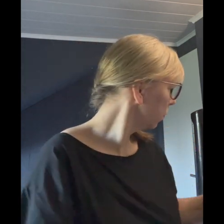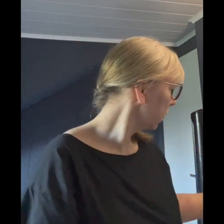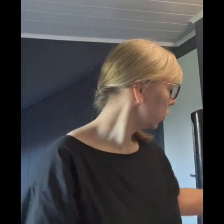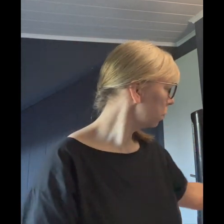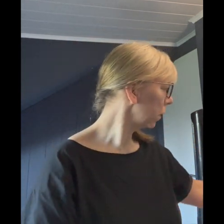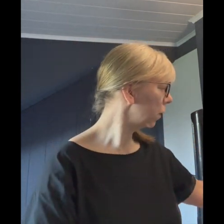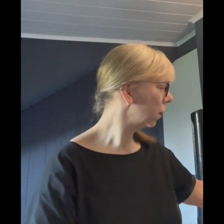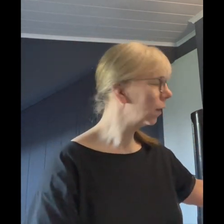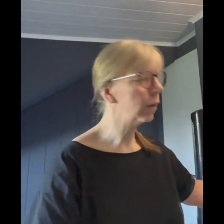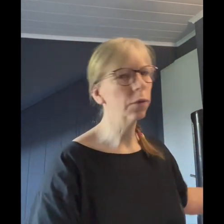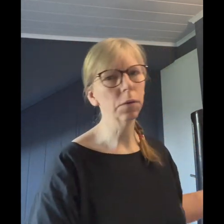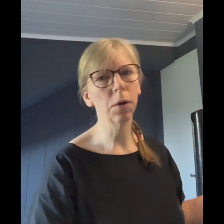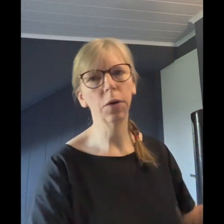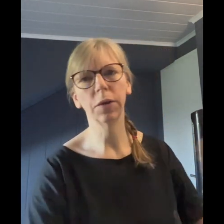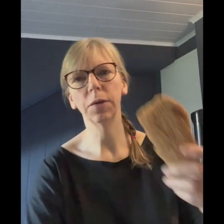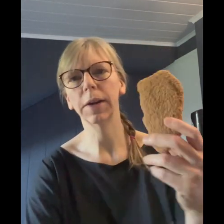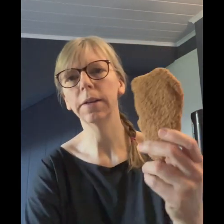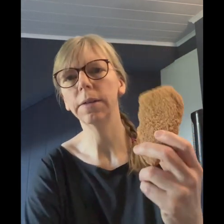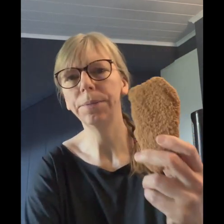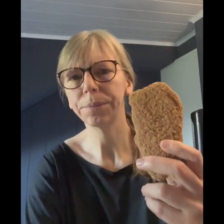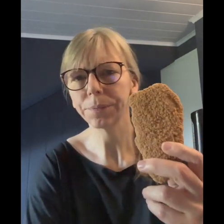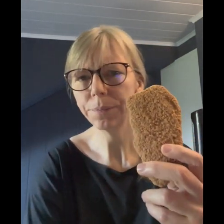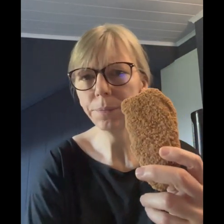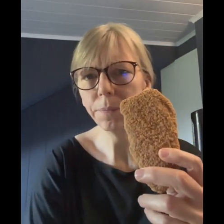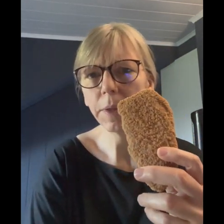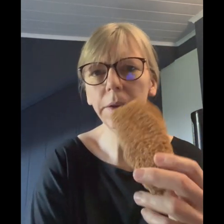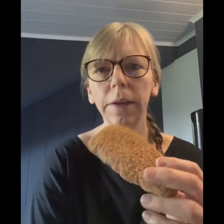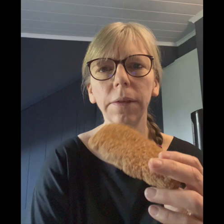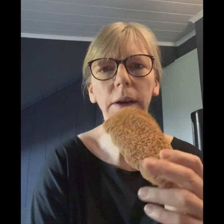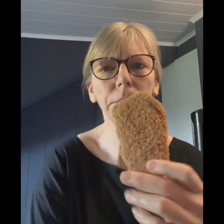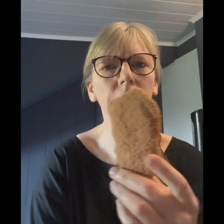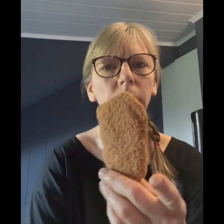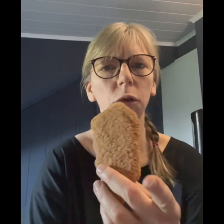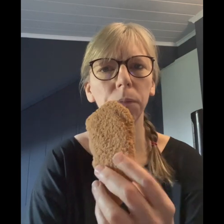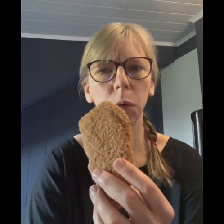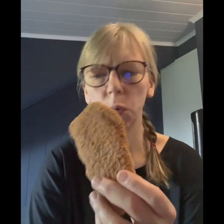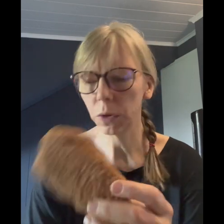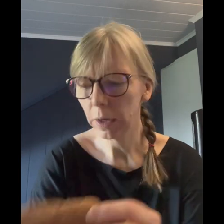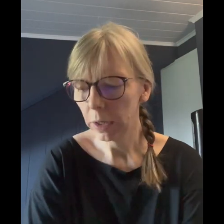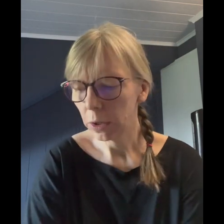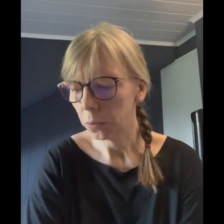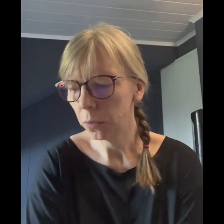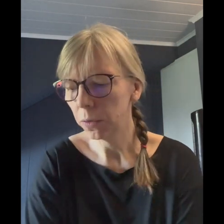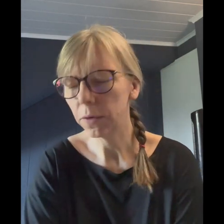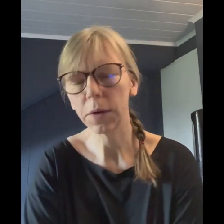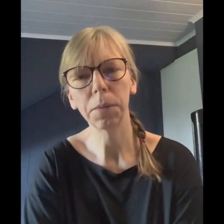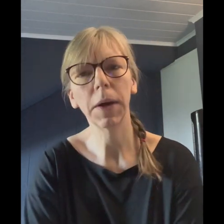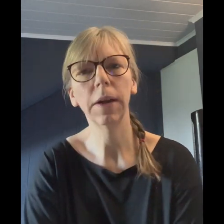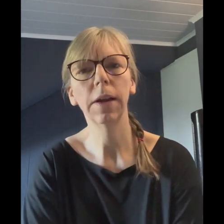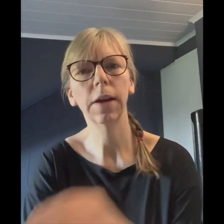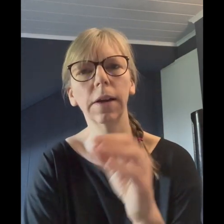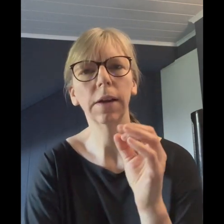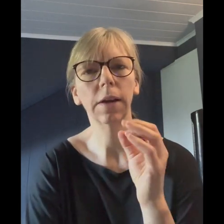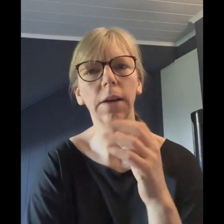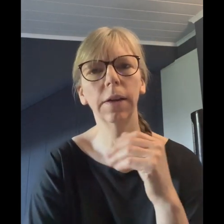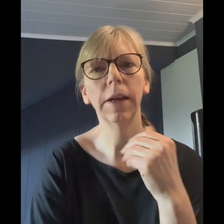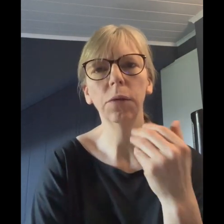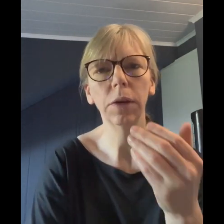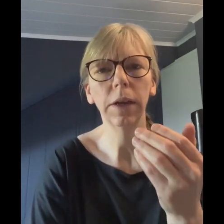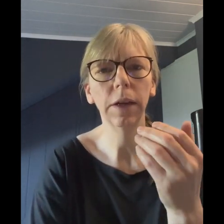Beispiel, die wird immer häufig vergessen. Die ist ja am Ende auch Brot. Und bei der Keto-Diät